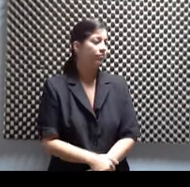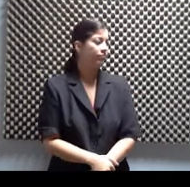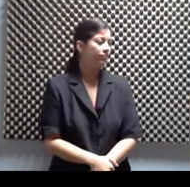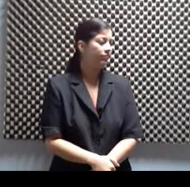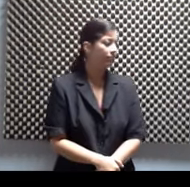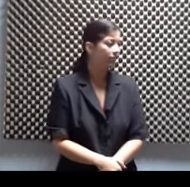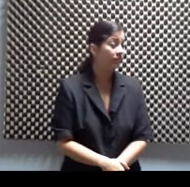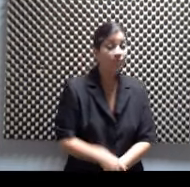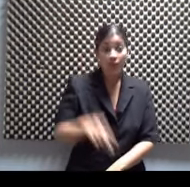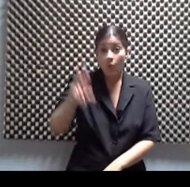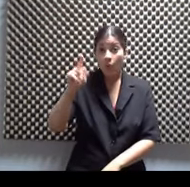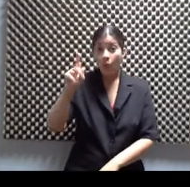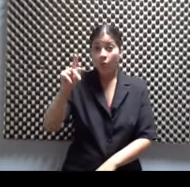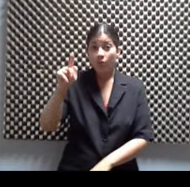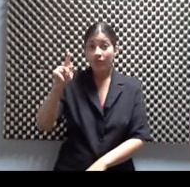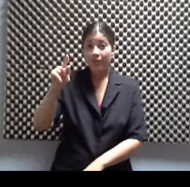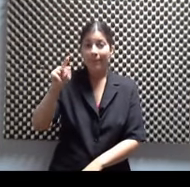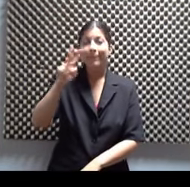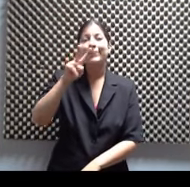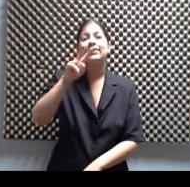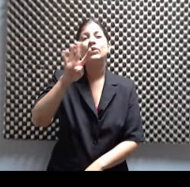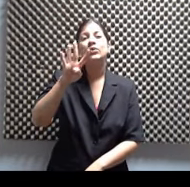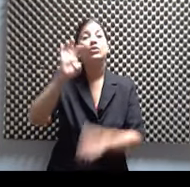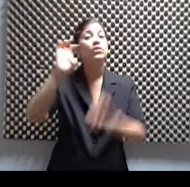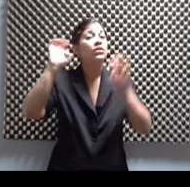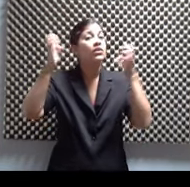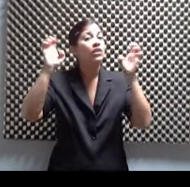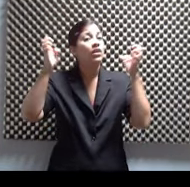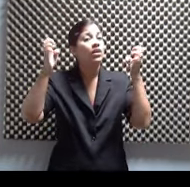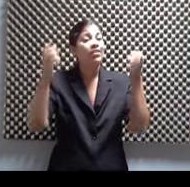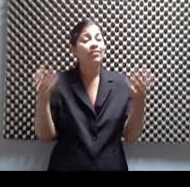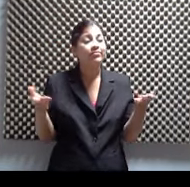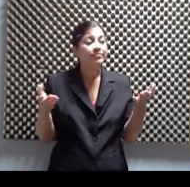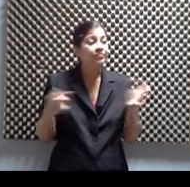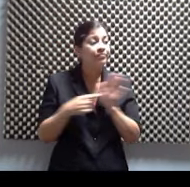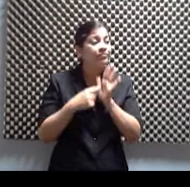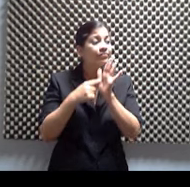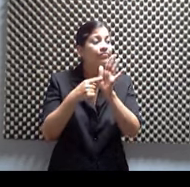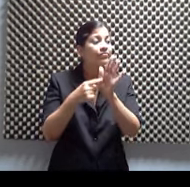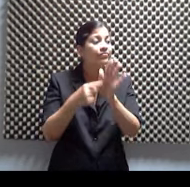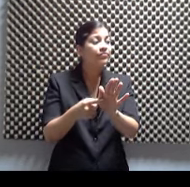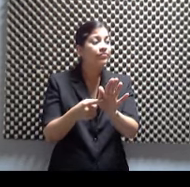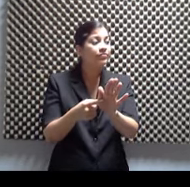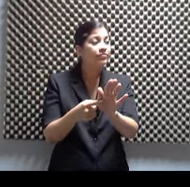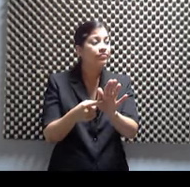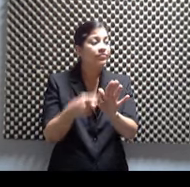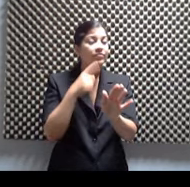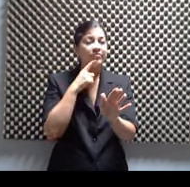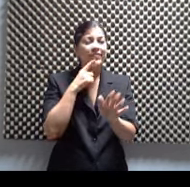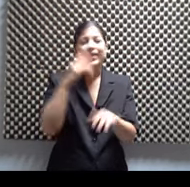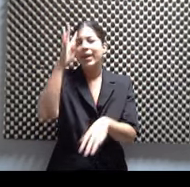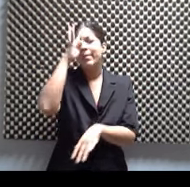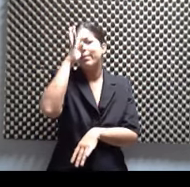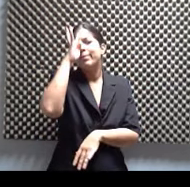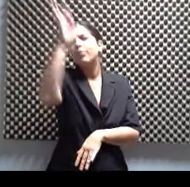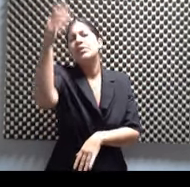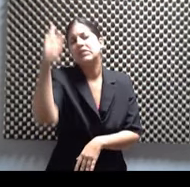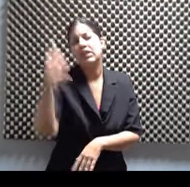este jueves va a haber, el jueves 24 de enero, va a haber una presentación de piensas improvisadas. Improvisadas. No todas,